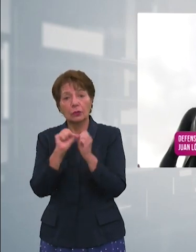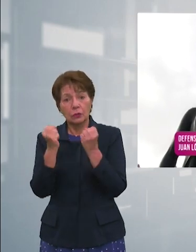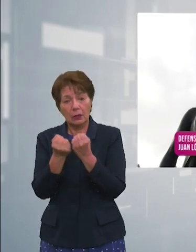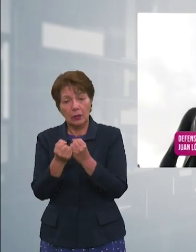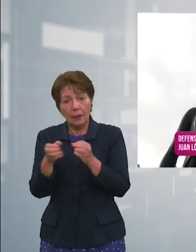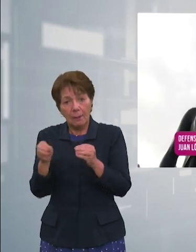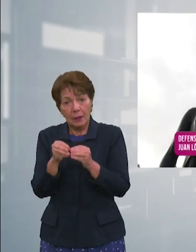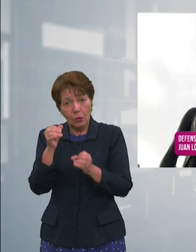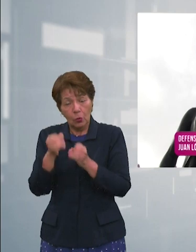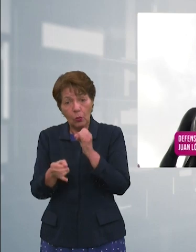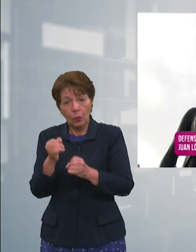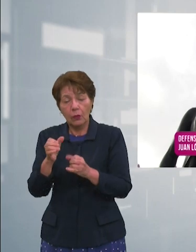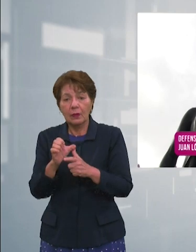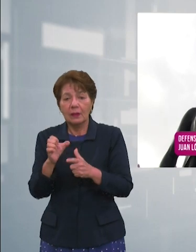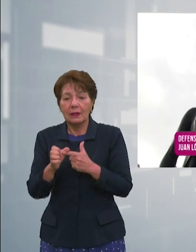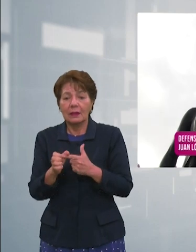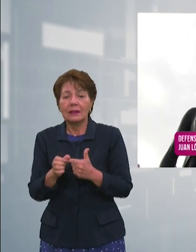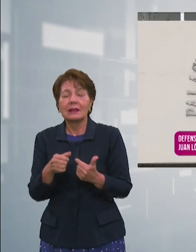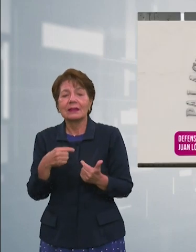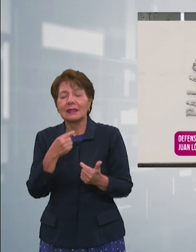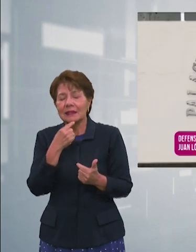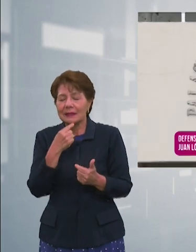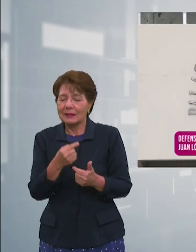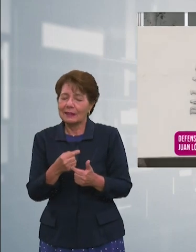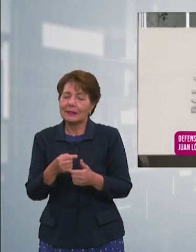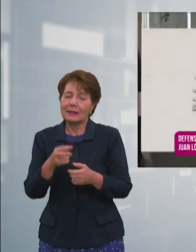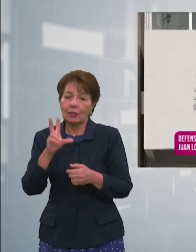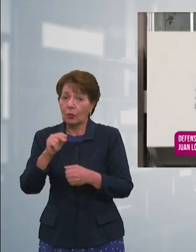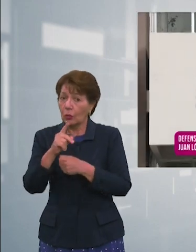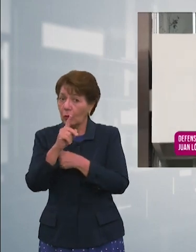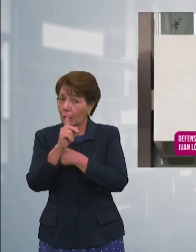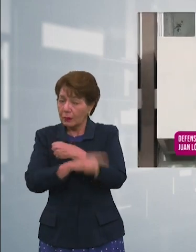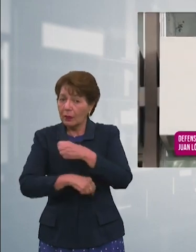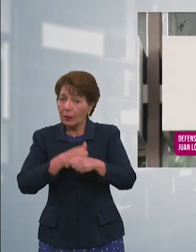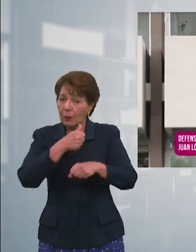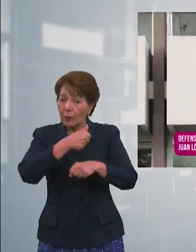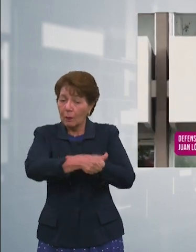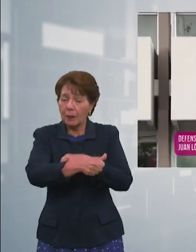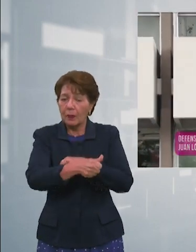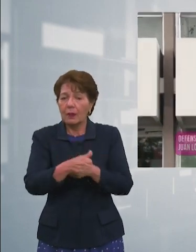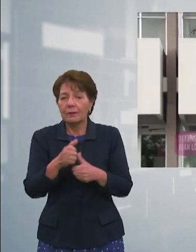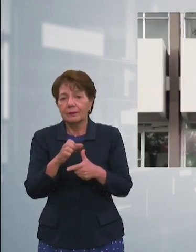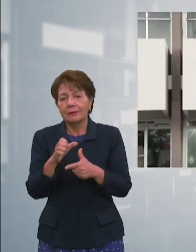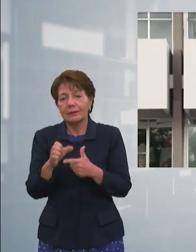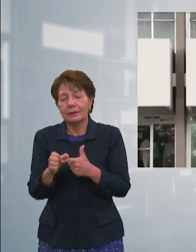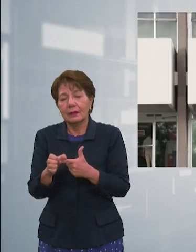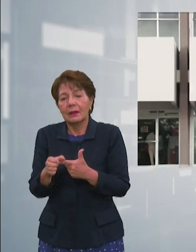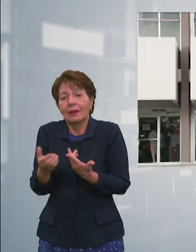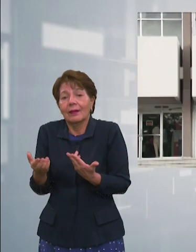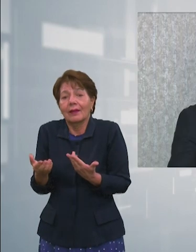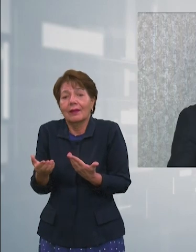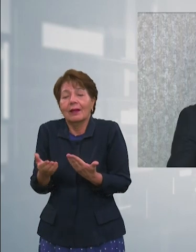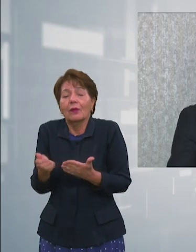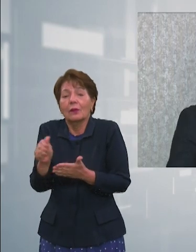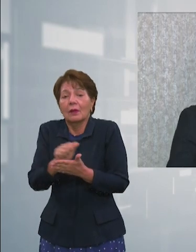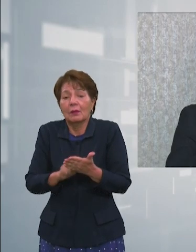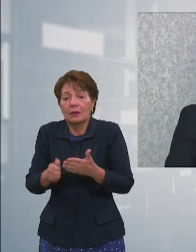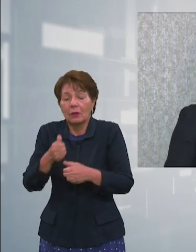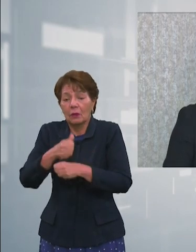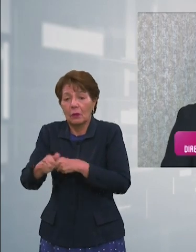desafío de los operadores de justicia, que antes de hallar al culpable, culpan al inocente. Cuando usted le pregunta al